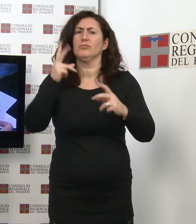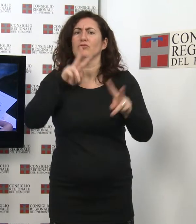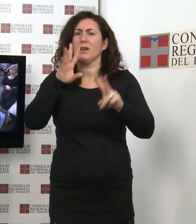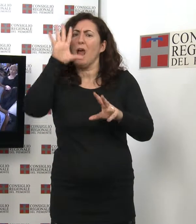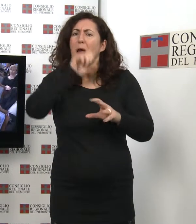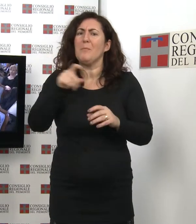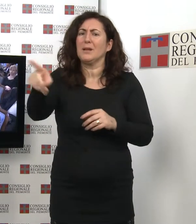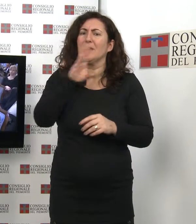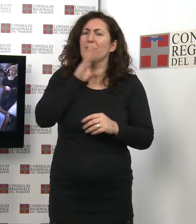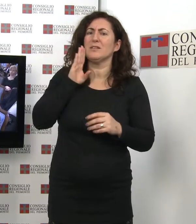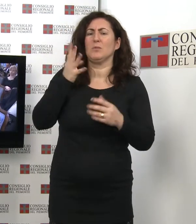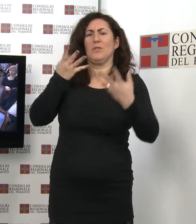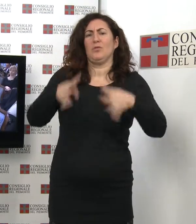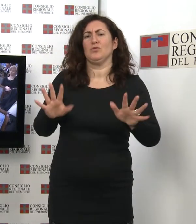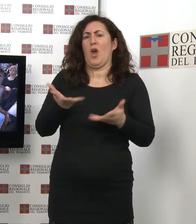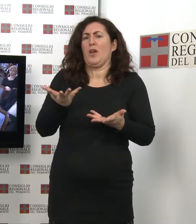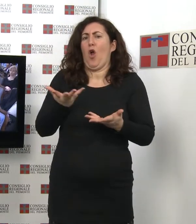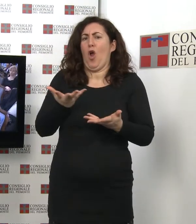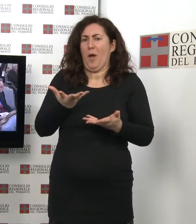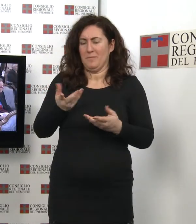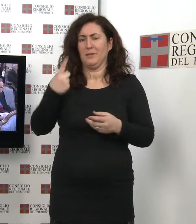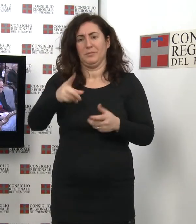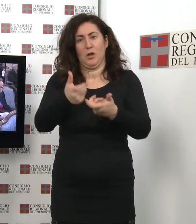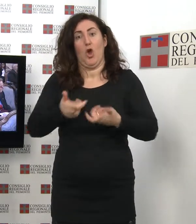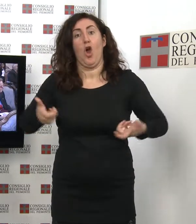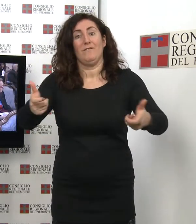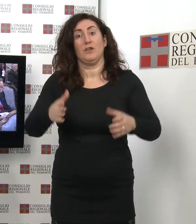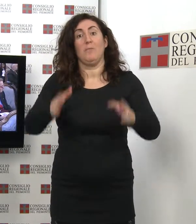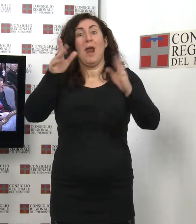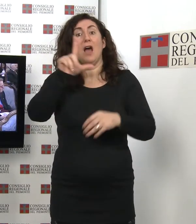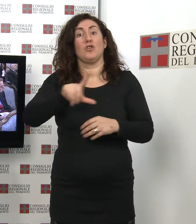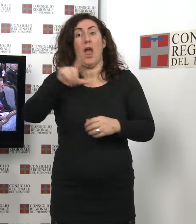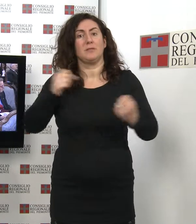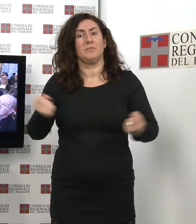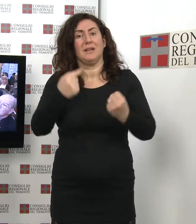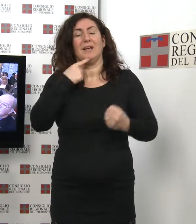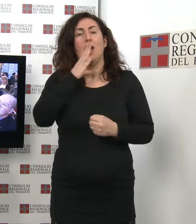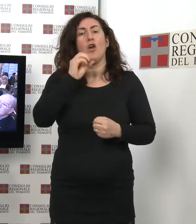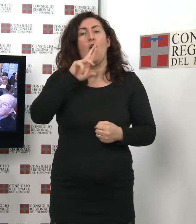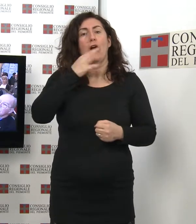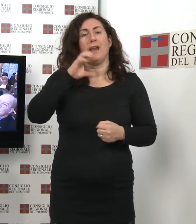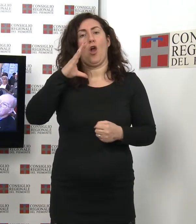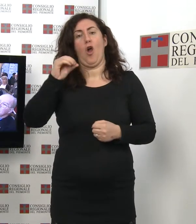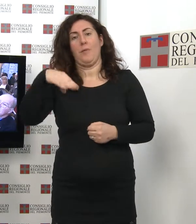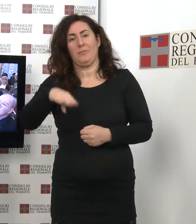convegno è ospitato a Palazzo Lascaris. L'evento è stato promosso dal Coracon Piemonte in collaborazione con il Lions Club Veneria Reale.